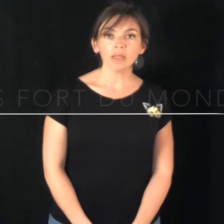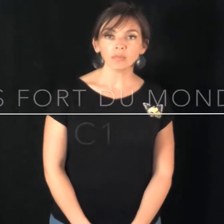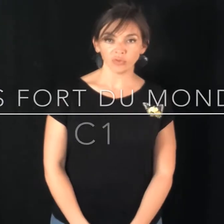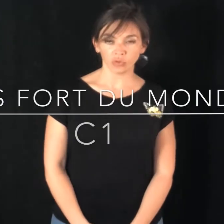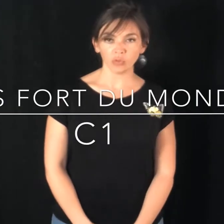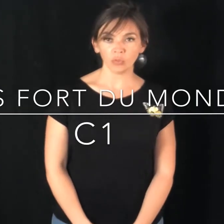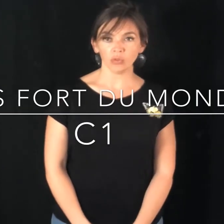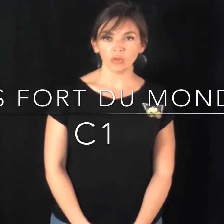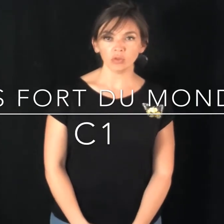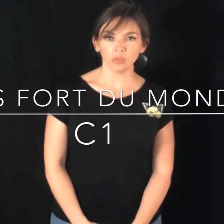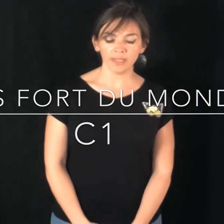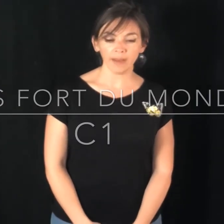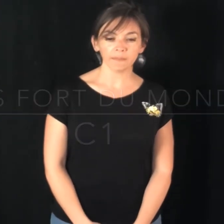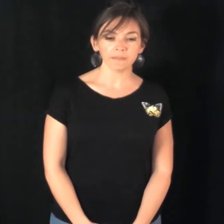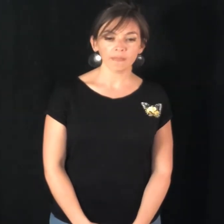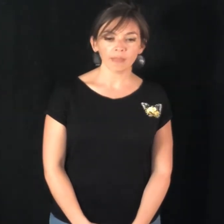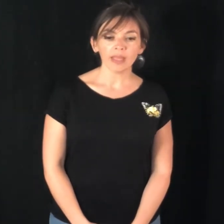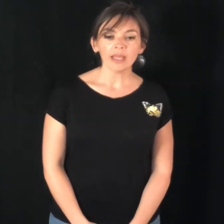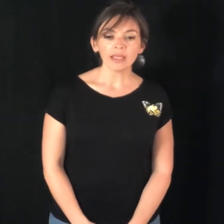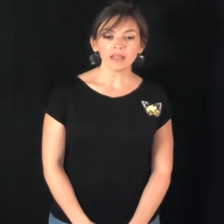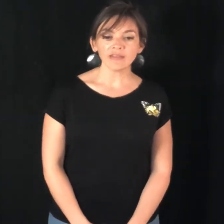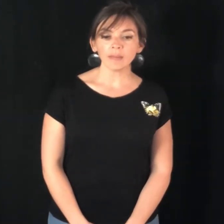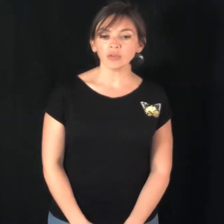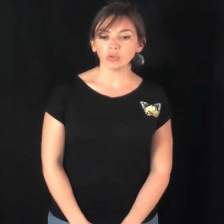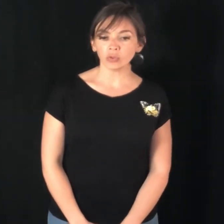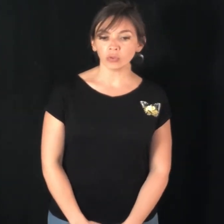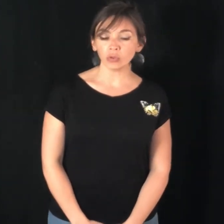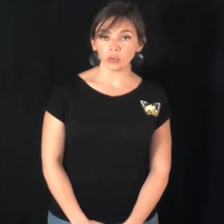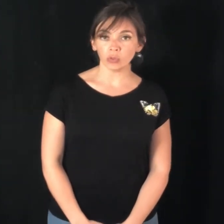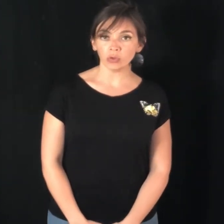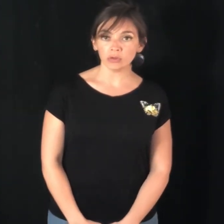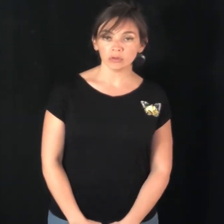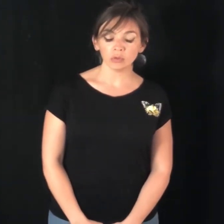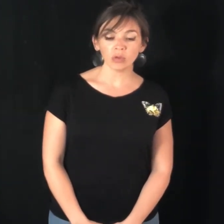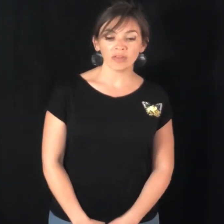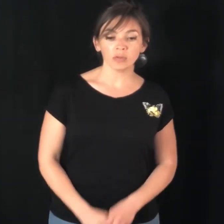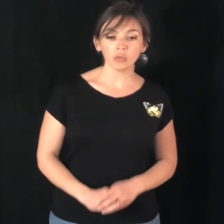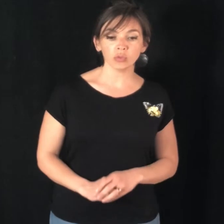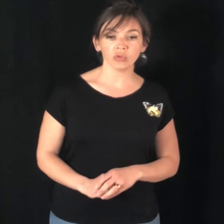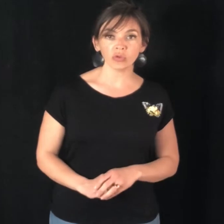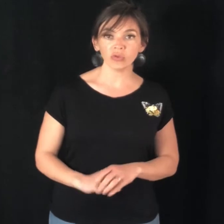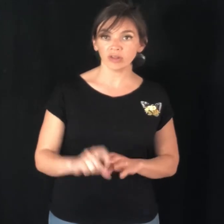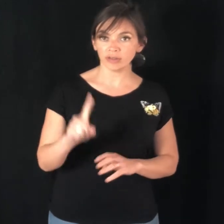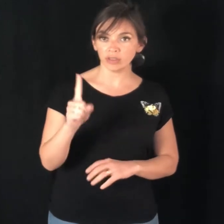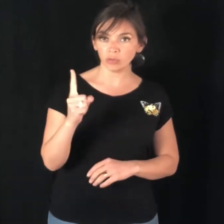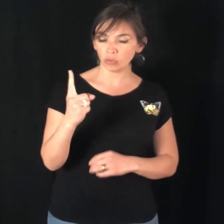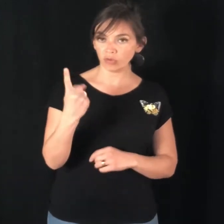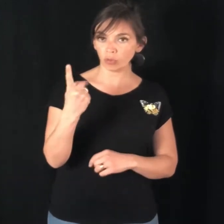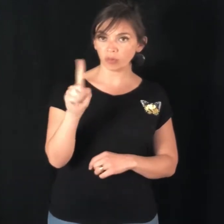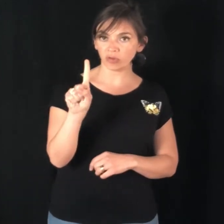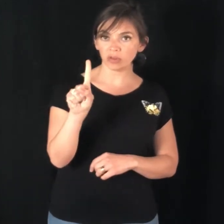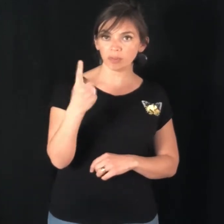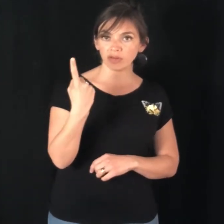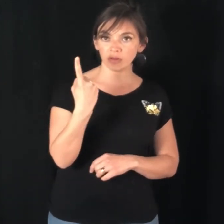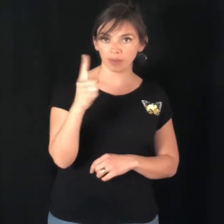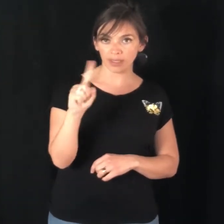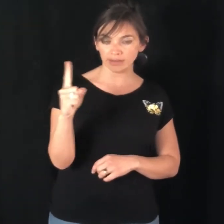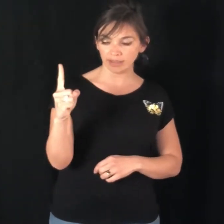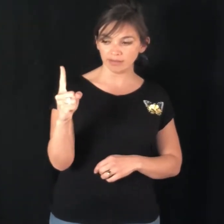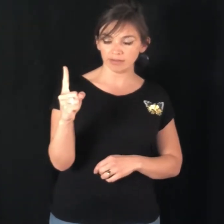Plus fort du monde, couplé 1. Il s'est battu contre le monde. Donc là c'est le monde au sens société. Donc on va représenter une personne par l'index.